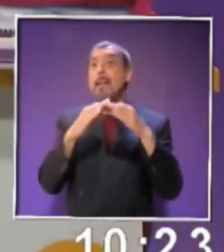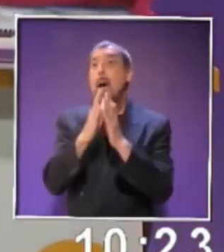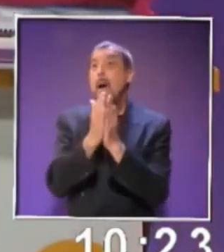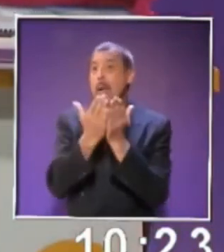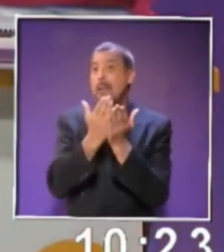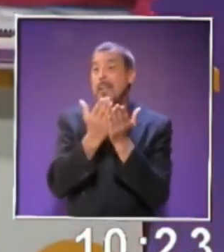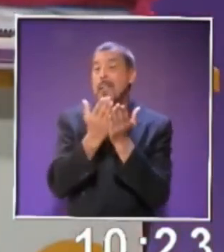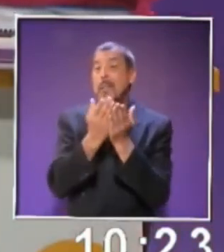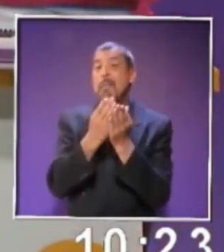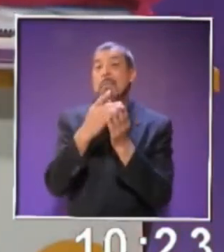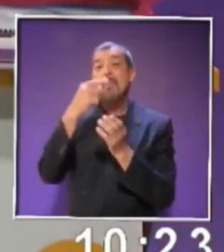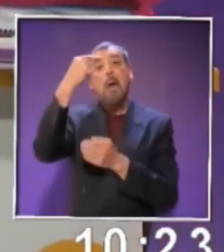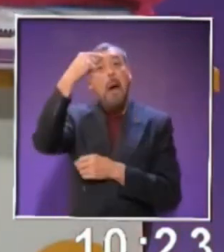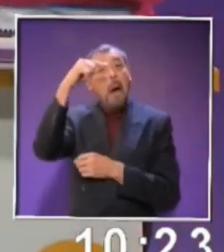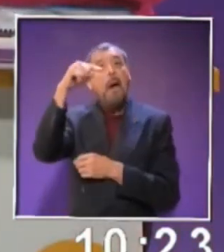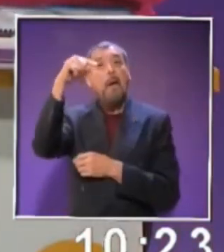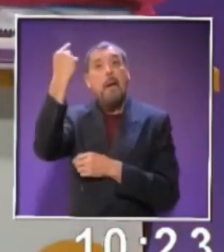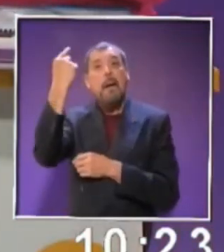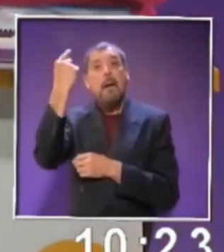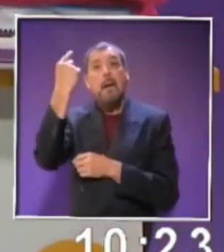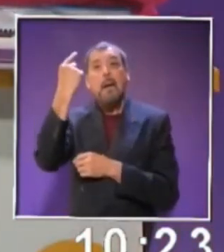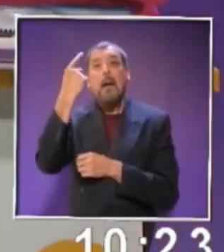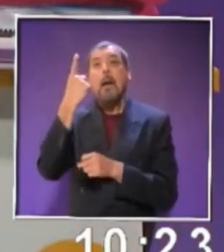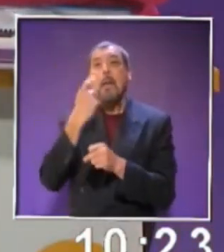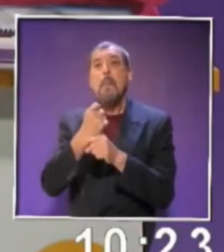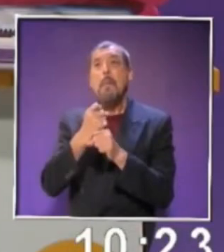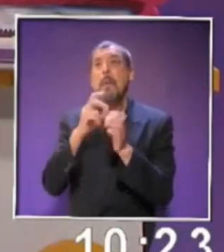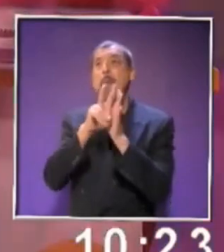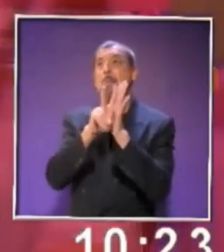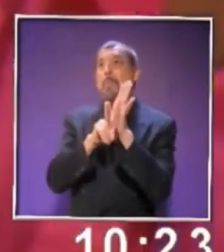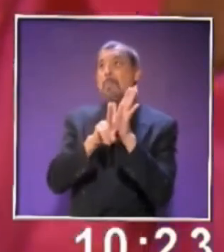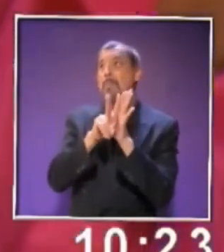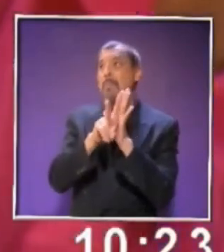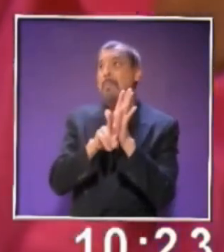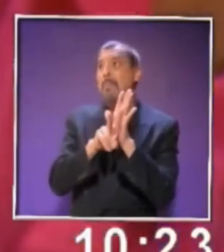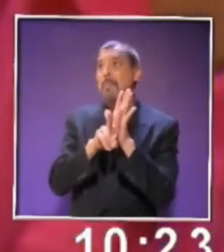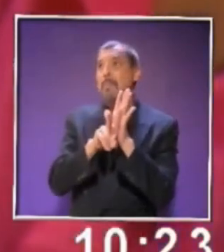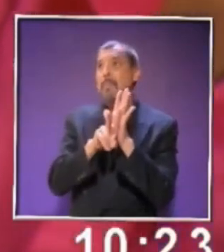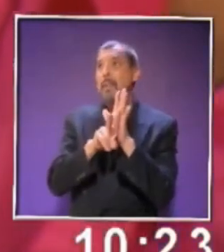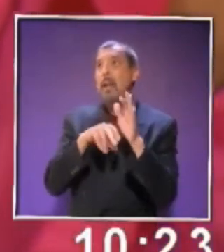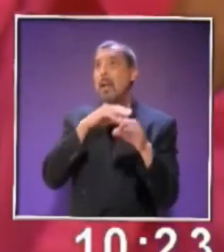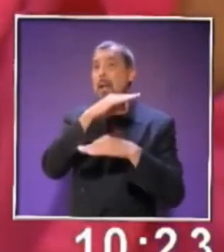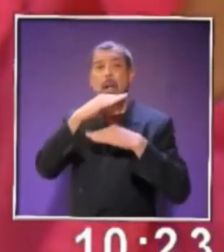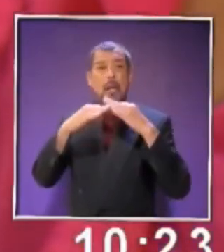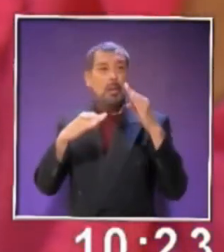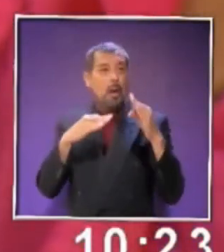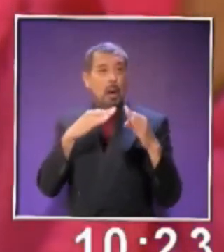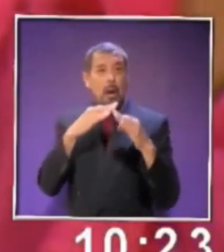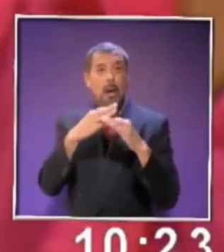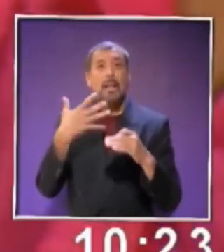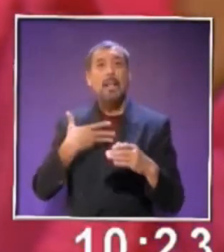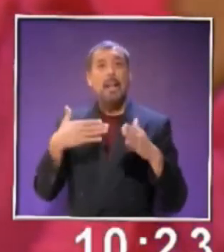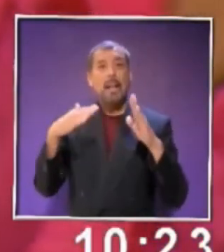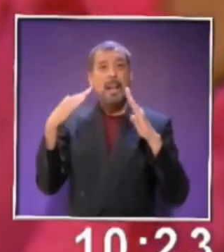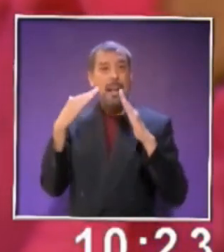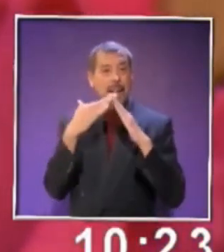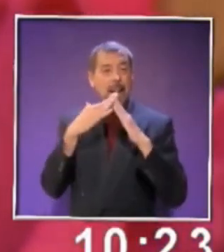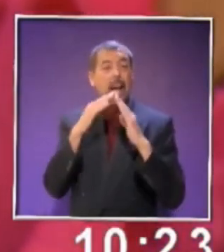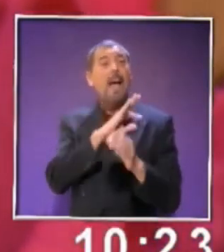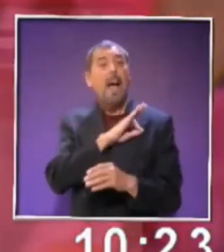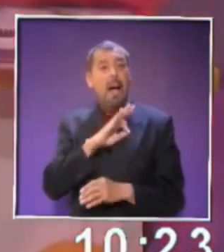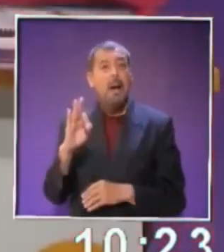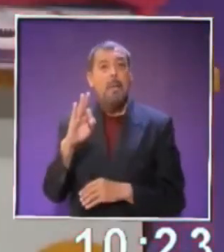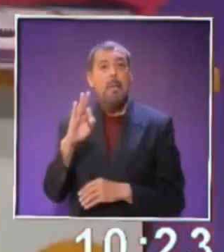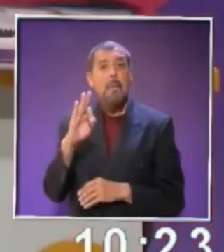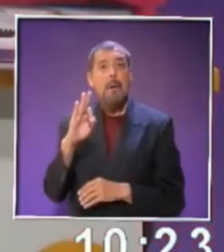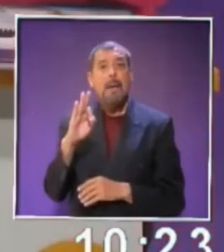como vamos a trabajar el primer video, ¿qué les parece si pasamos a él para que todos los que estén en casita nos puedan, este,